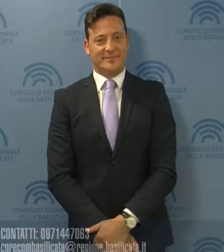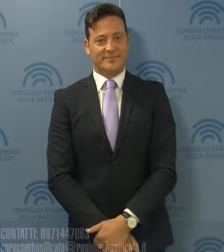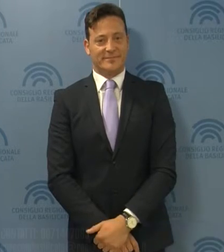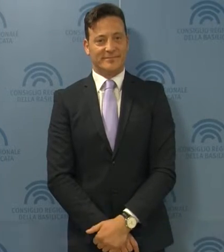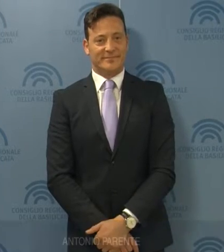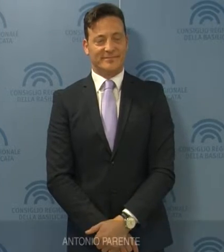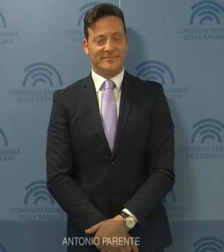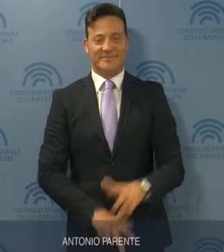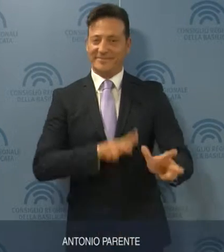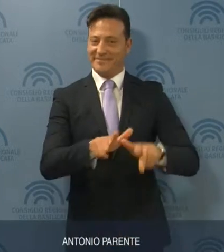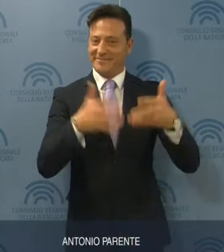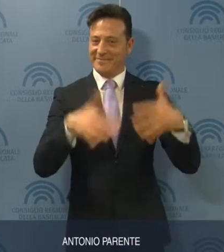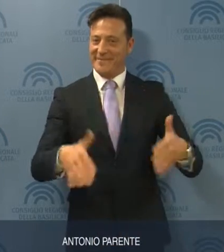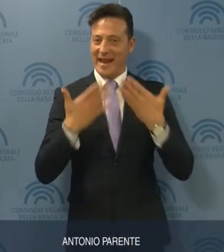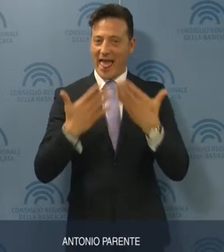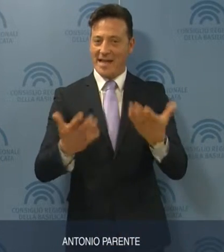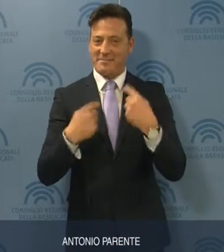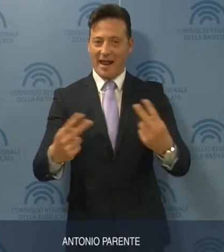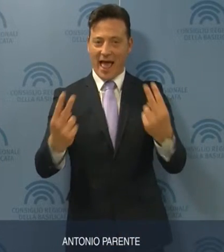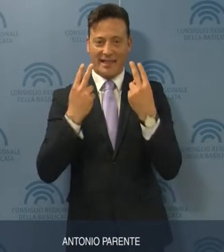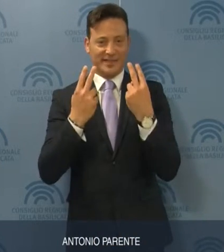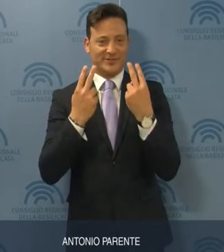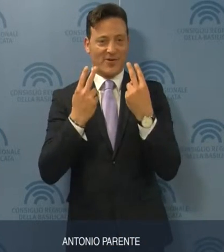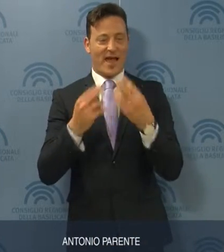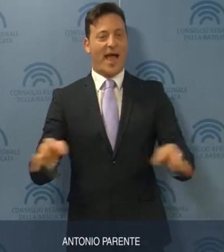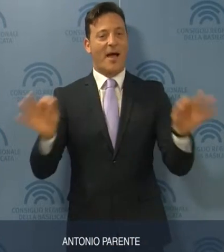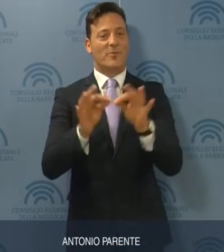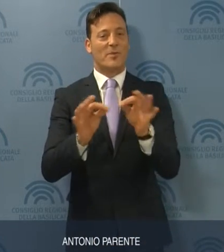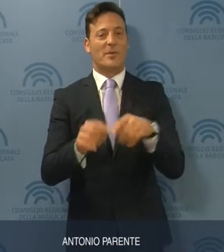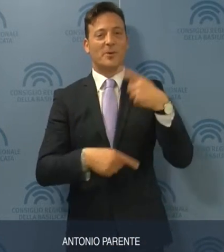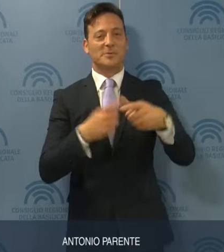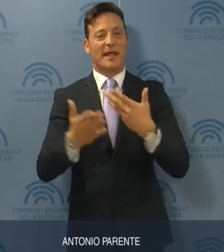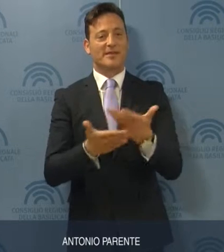È tutto, grazie per l'attenzione prestata, l'appuntamento e alla prossima edizione.